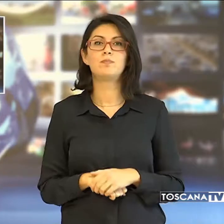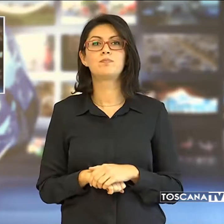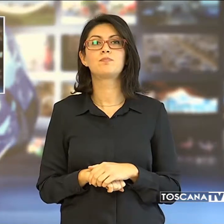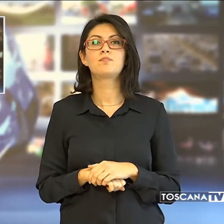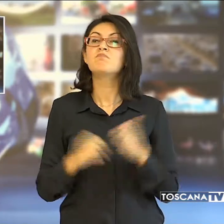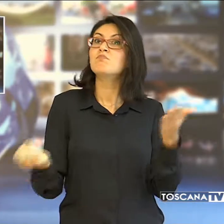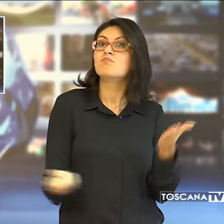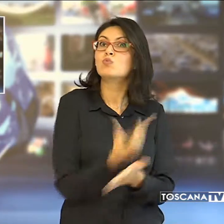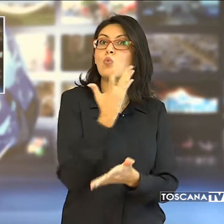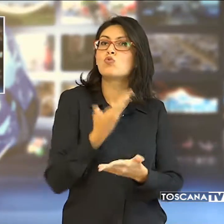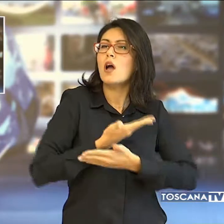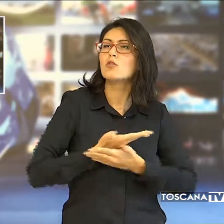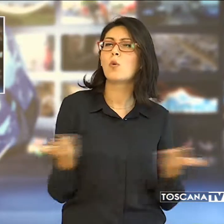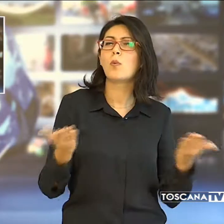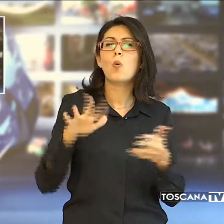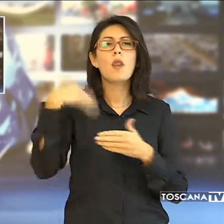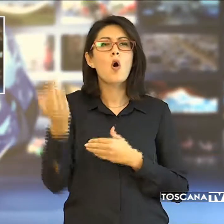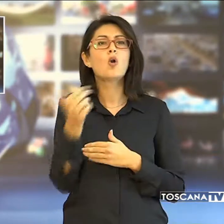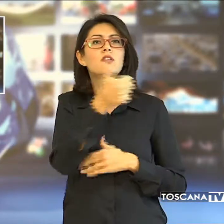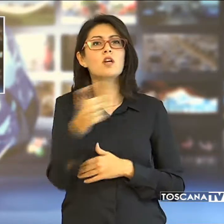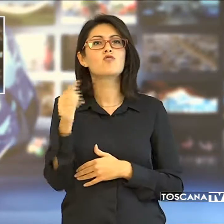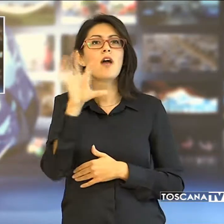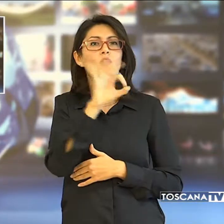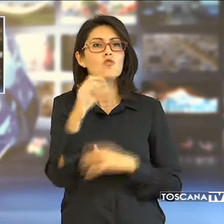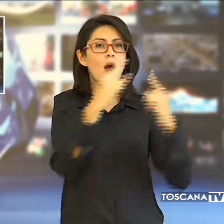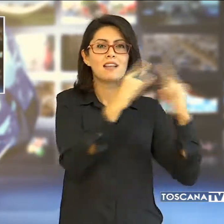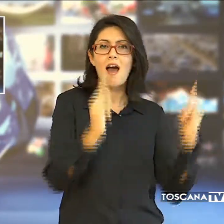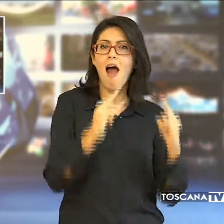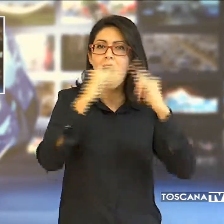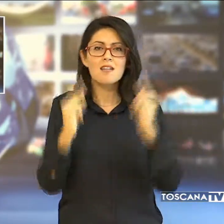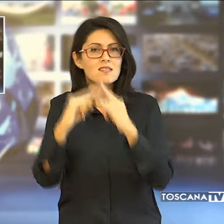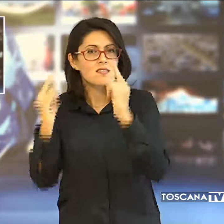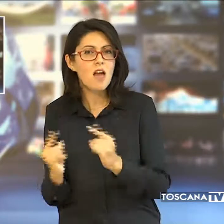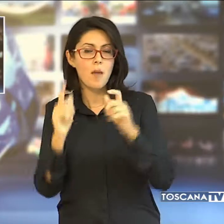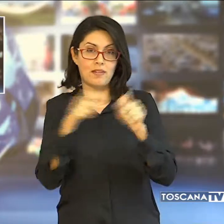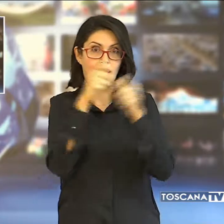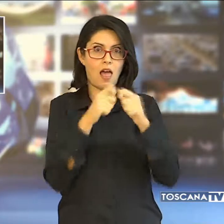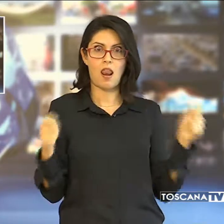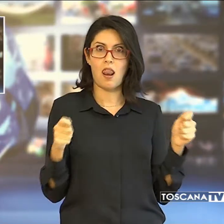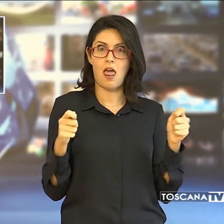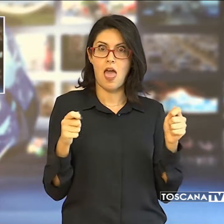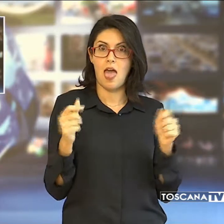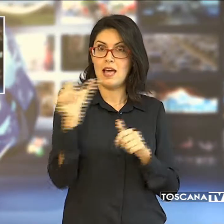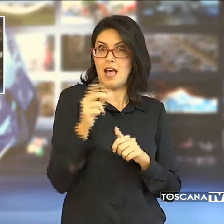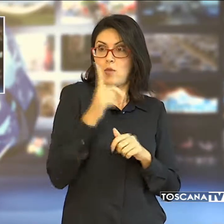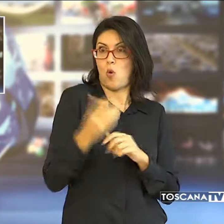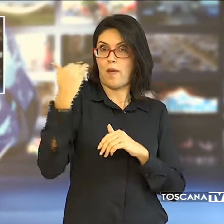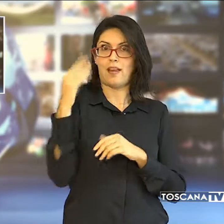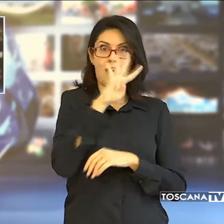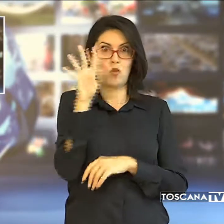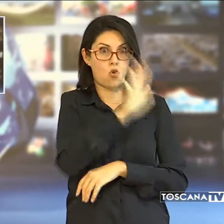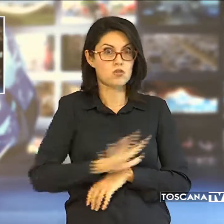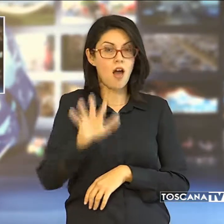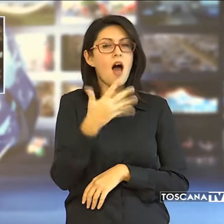Successo di pubblico per le oltre 150 gazebo organizzati dalla Lega questo fine settimana in Toscana dove